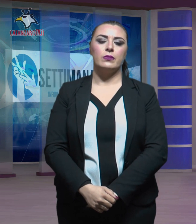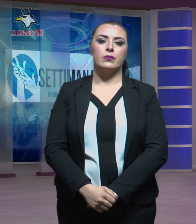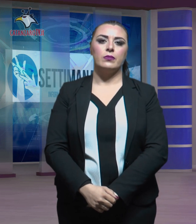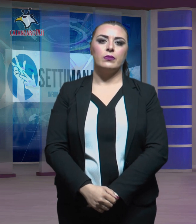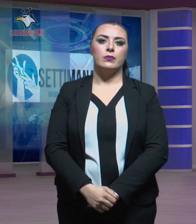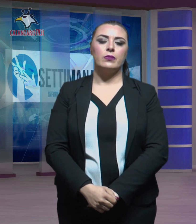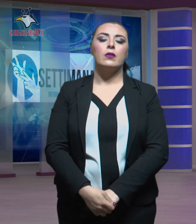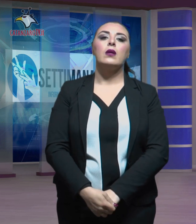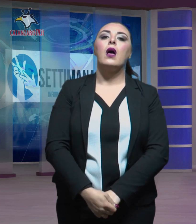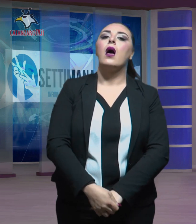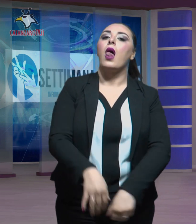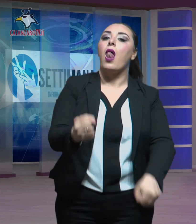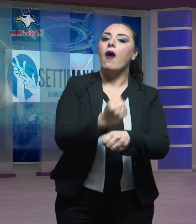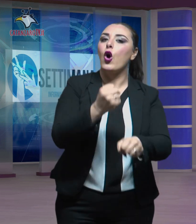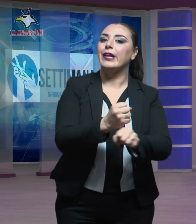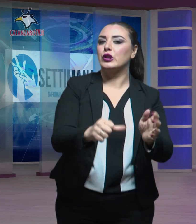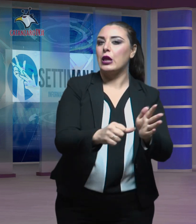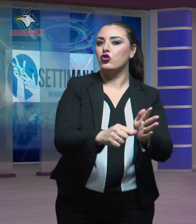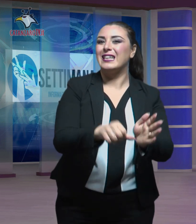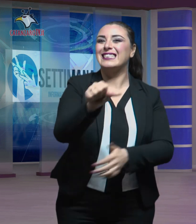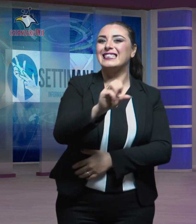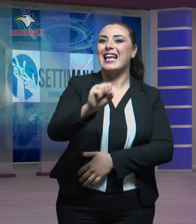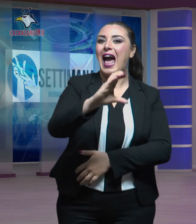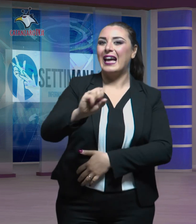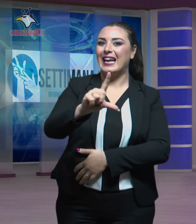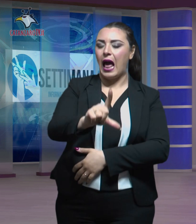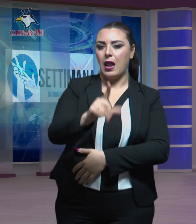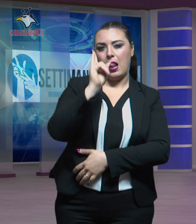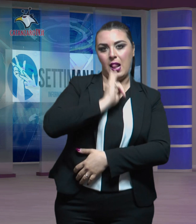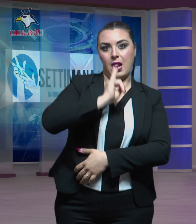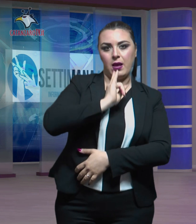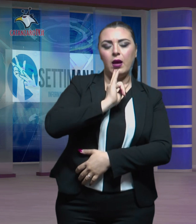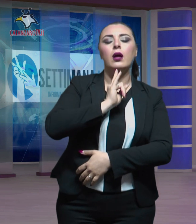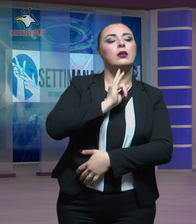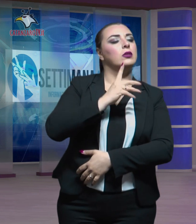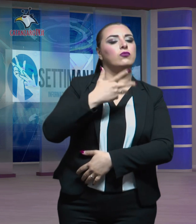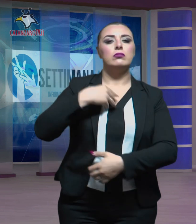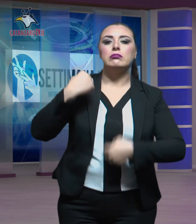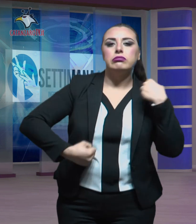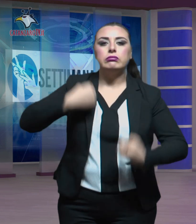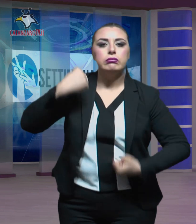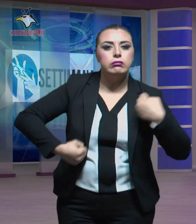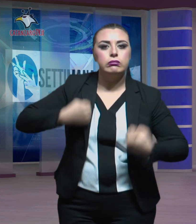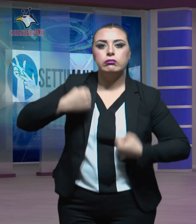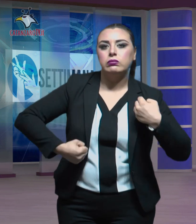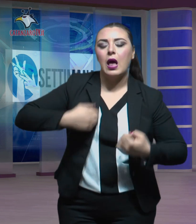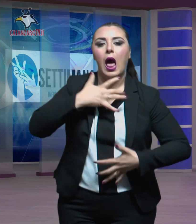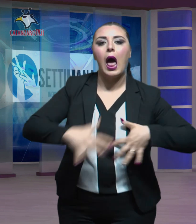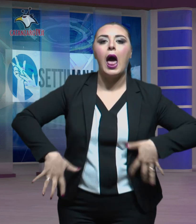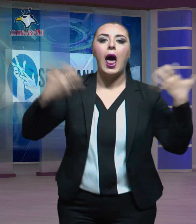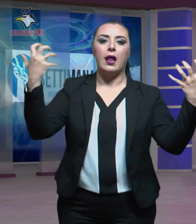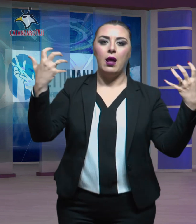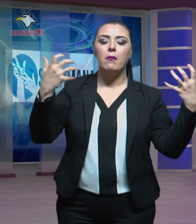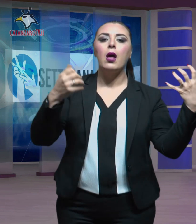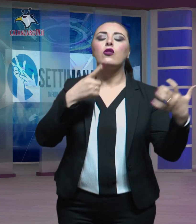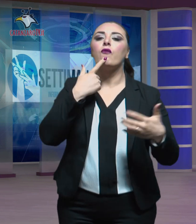Lavoratori stagionali della SACAL di Lamezia Terme sul piede di guerra per richiedere